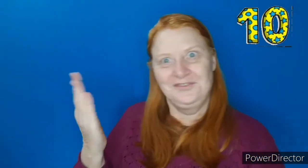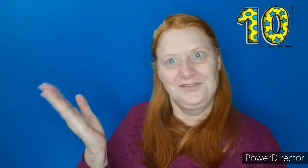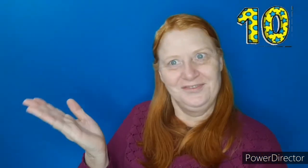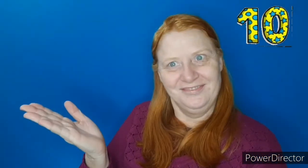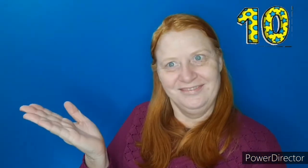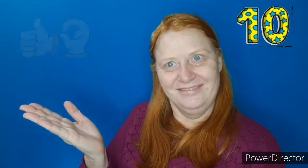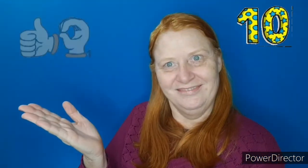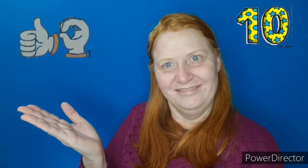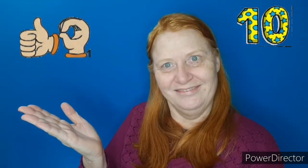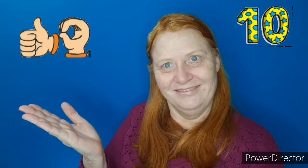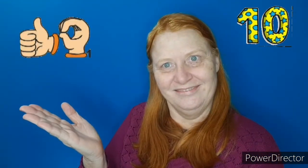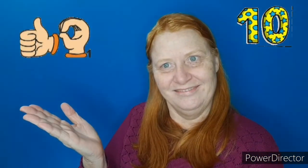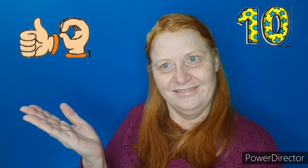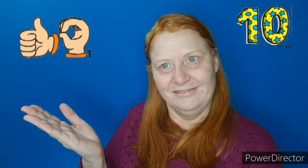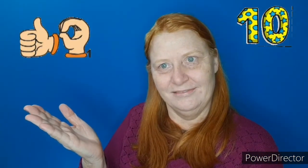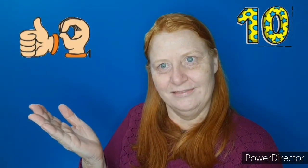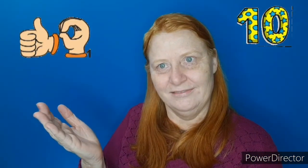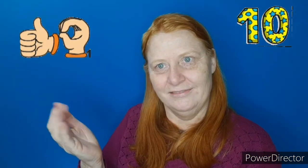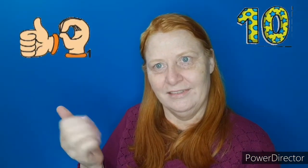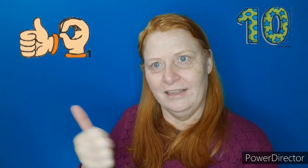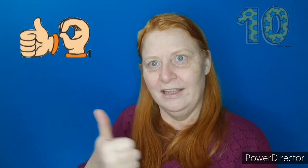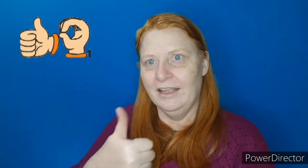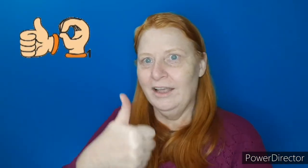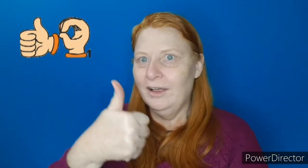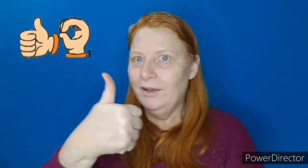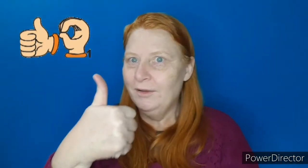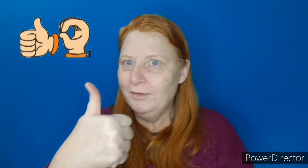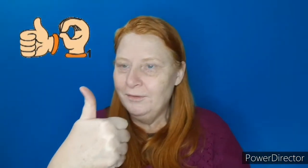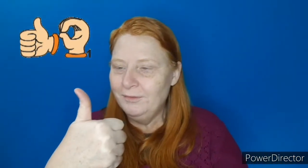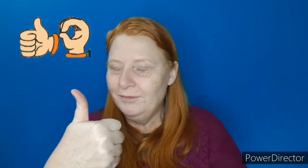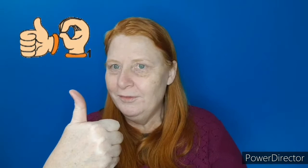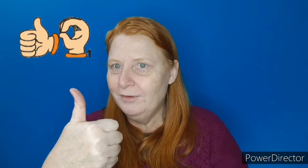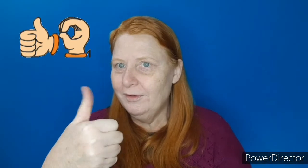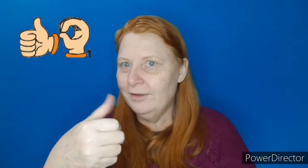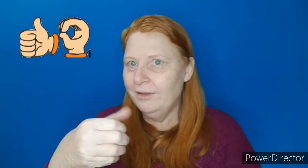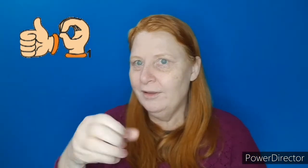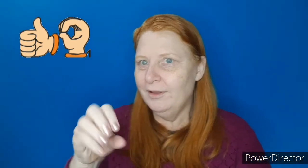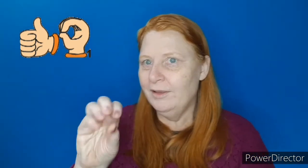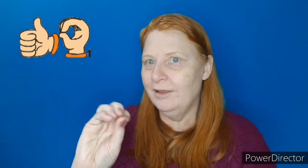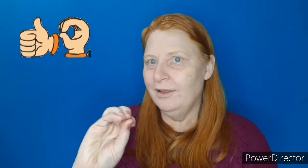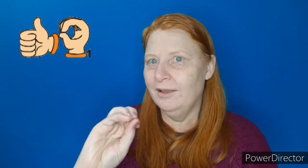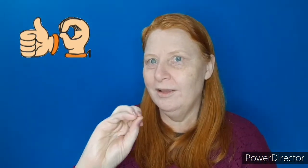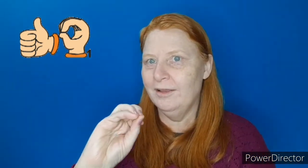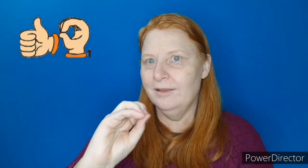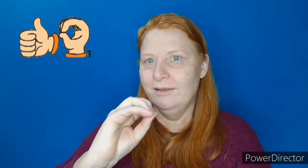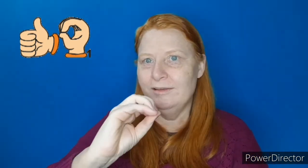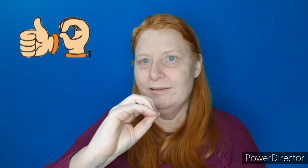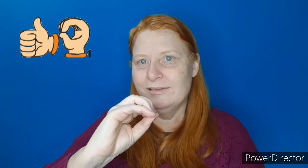E em libras é assim. 1 e o 0. O 0 é uma bolinha, ó.